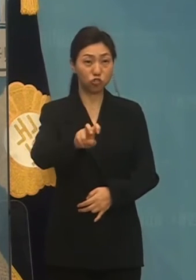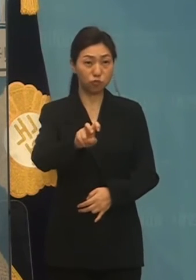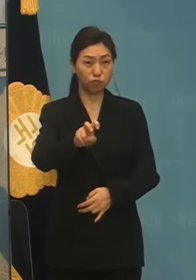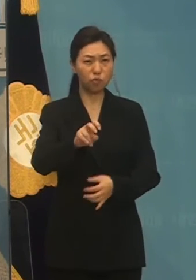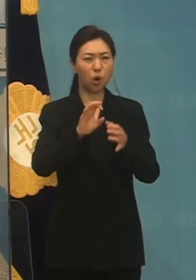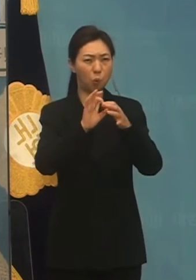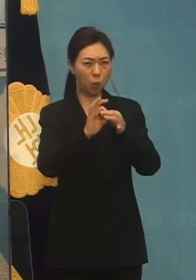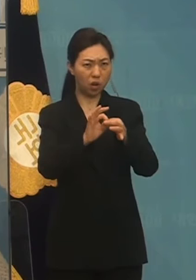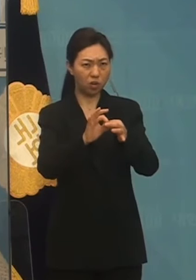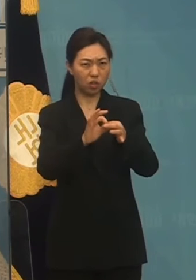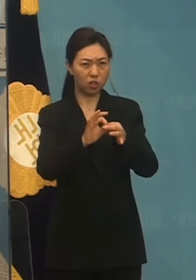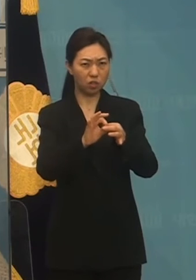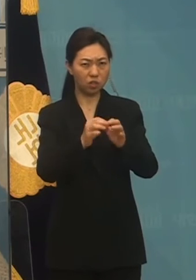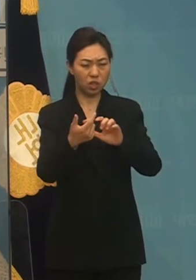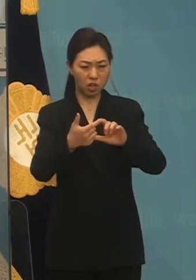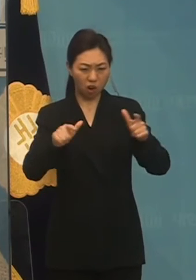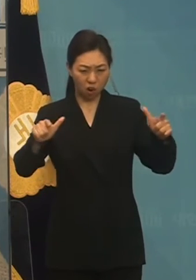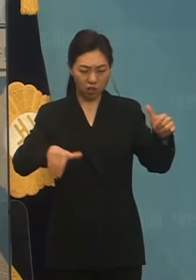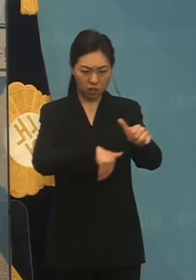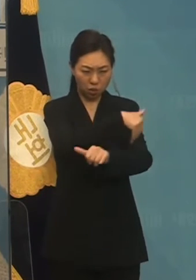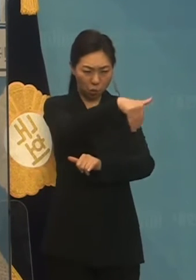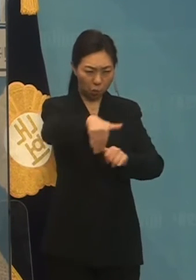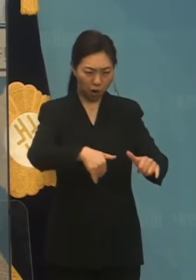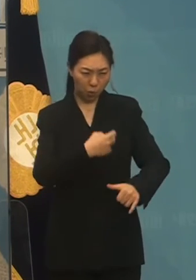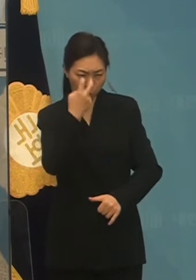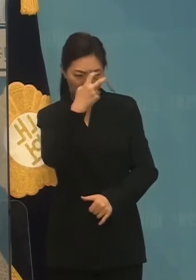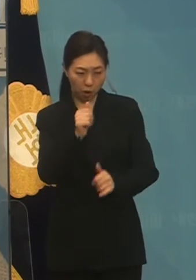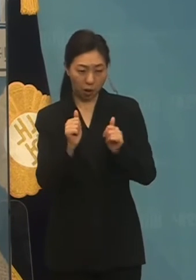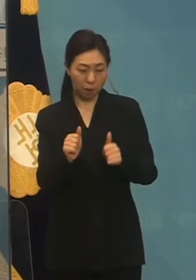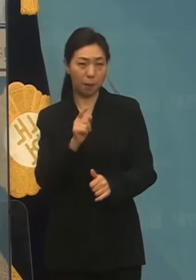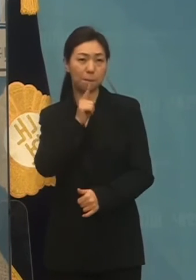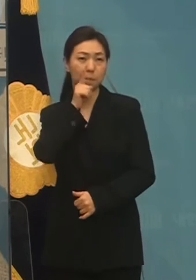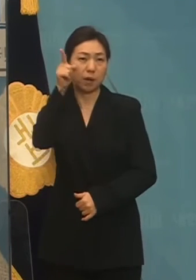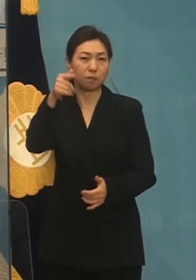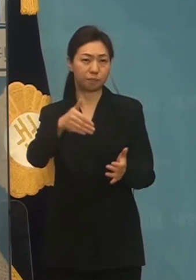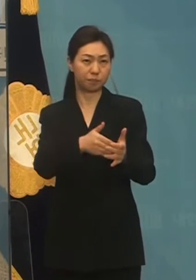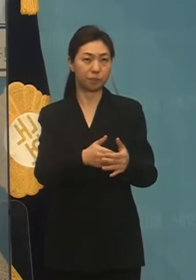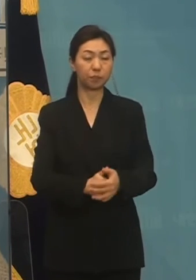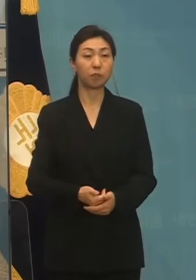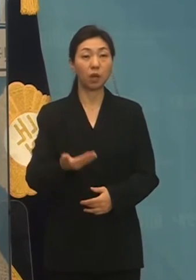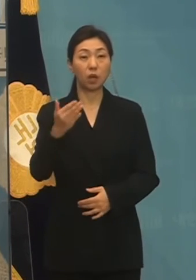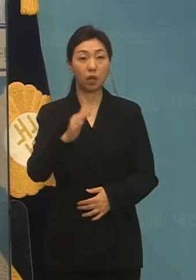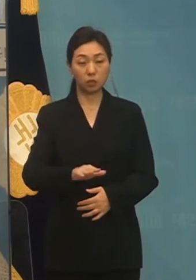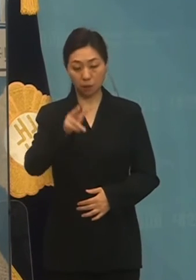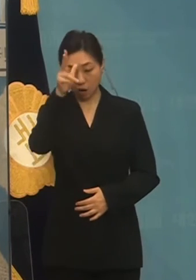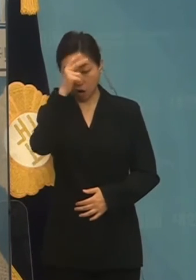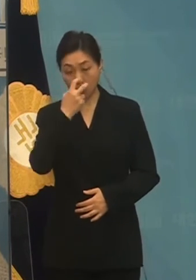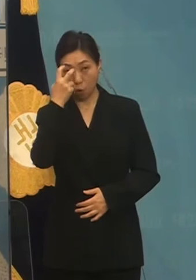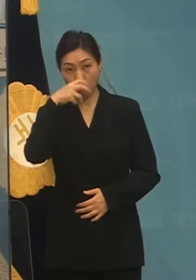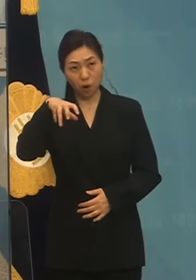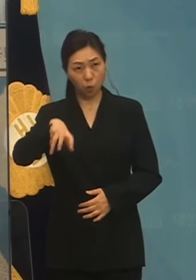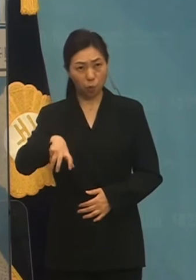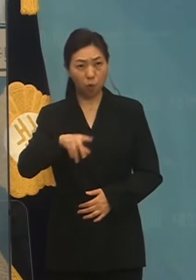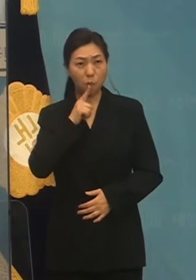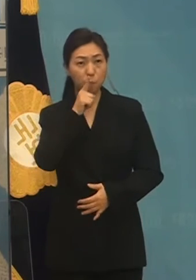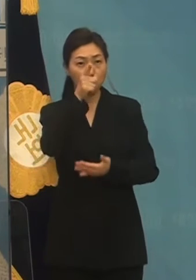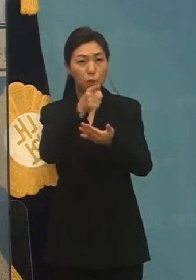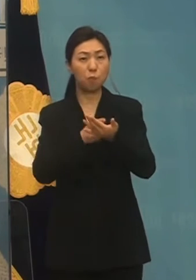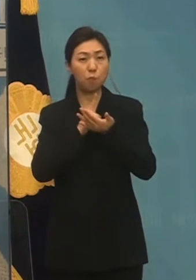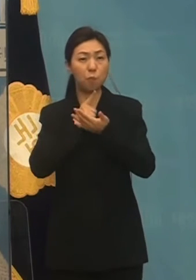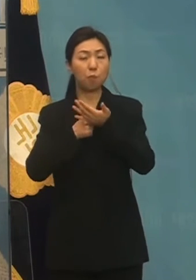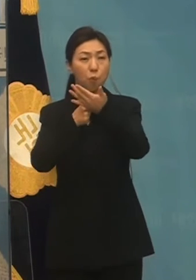전주구청의 관련 대인권으로 수사를 해서 기소를 한다는 점입니다. 하지만 검찰은 보고서에 적혀있는